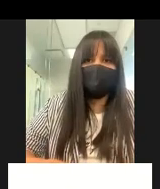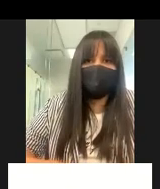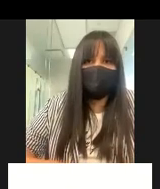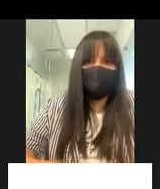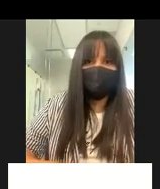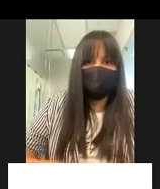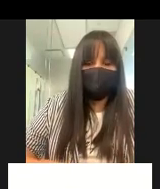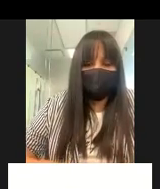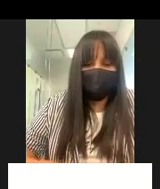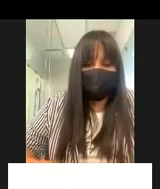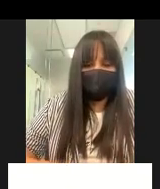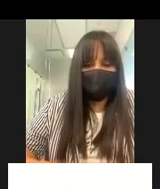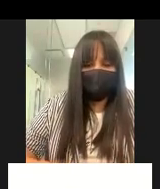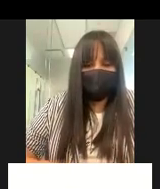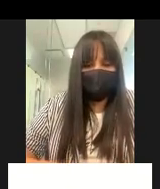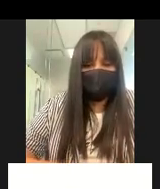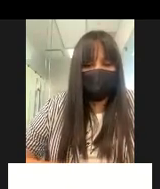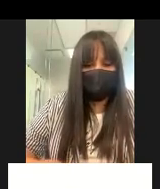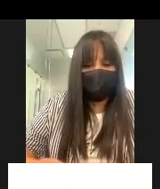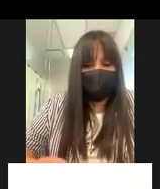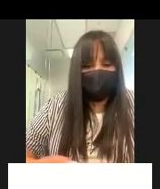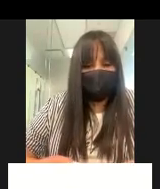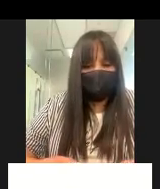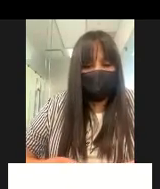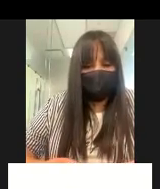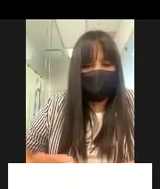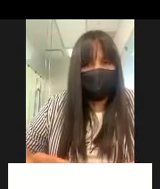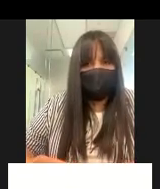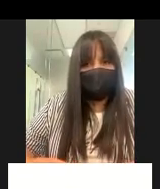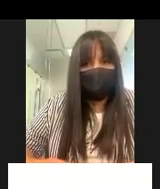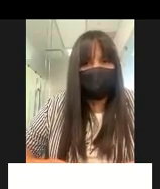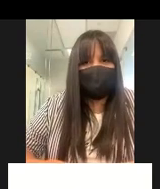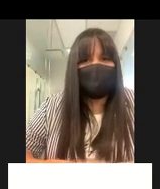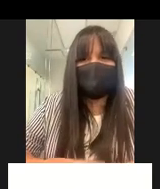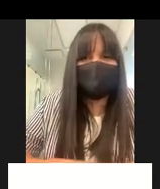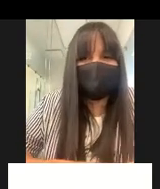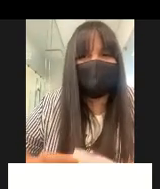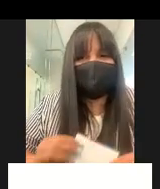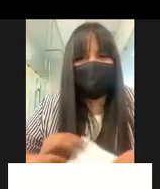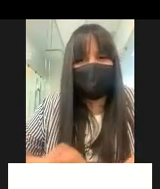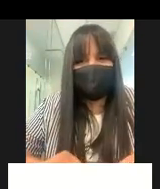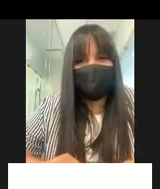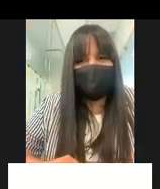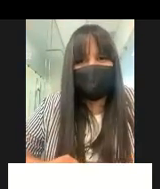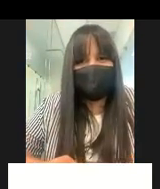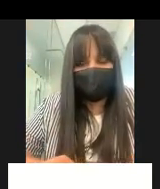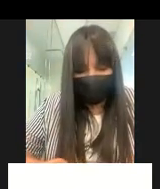y no lo pongan en spam para que lo identifiquen porque ya les estará enviando las invitaciones y también